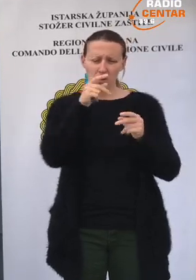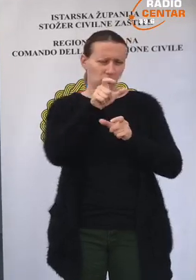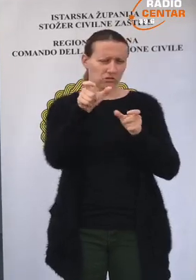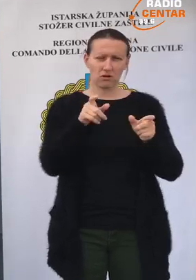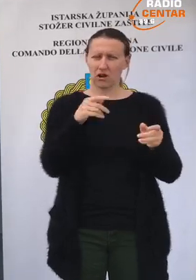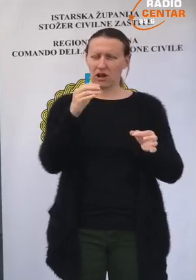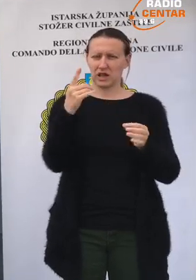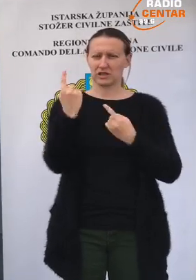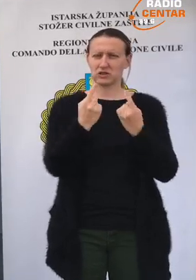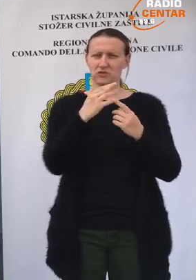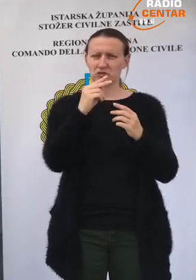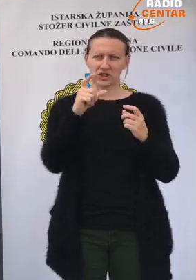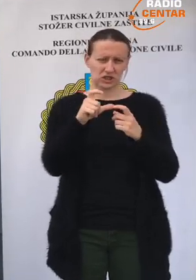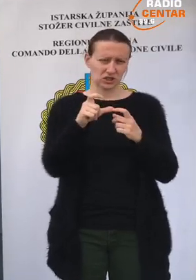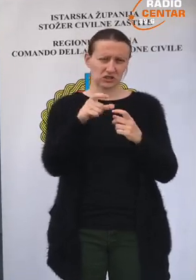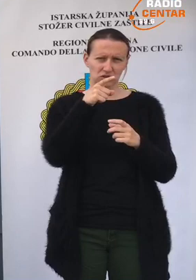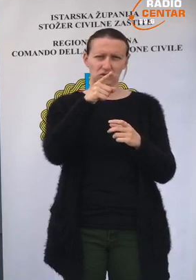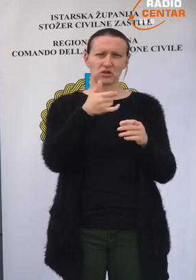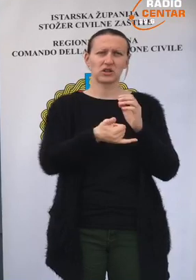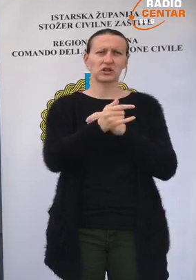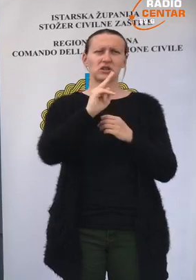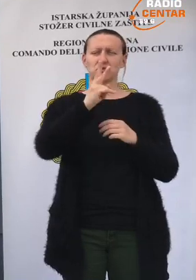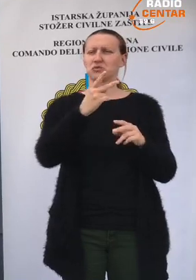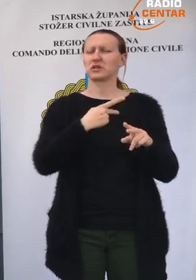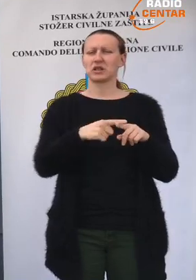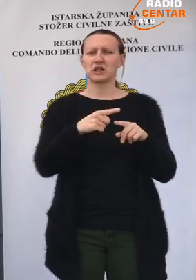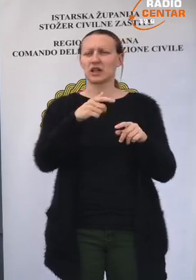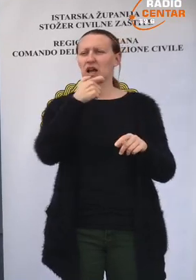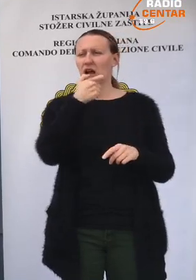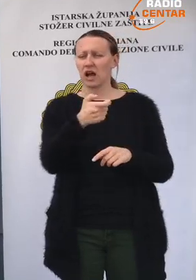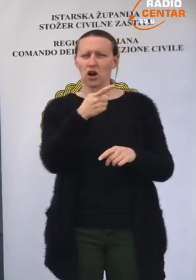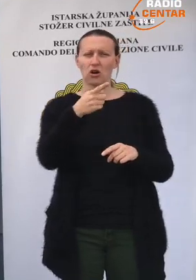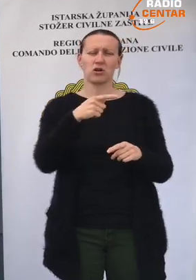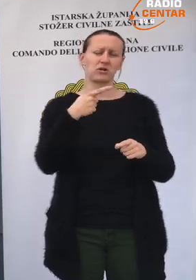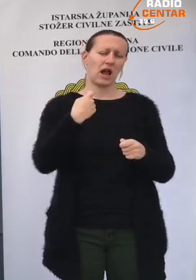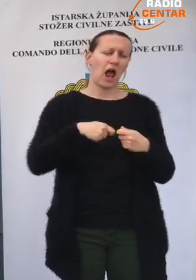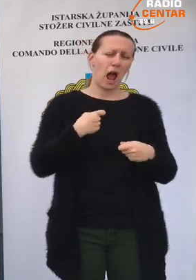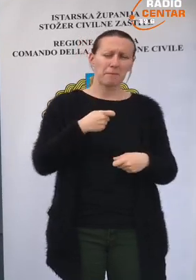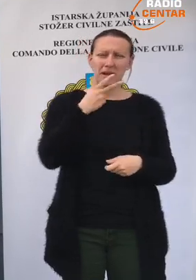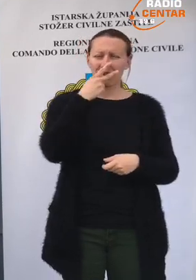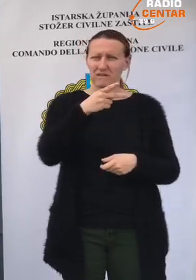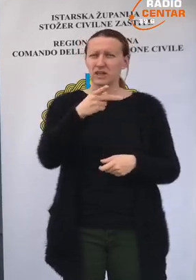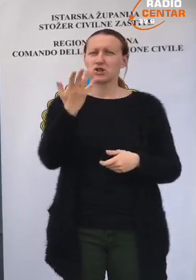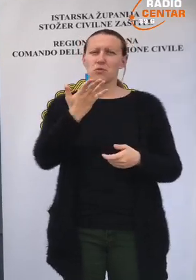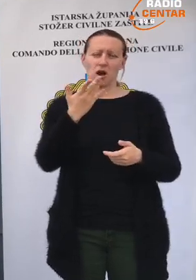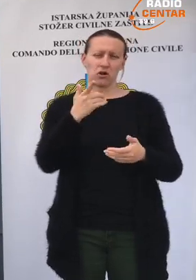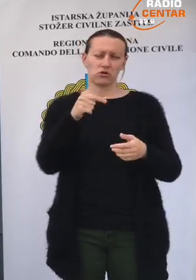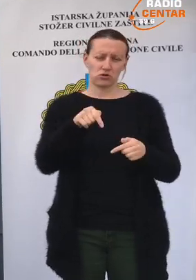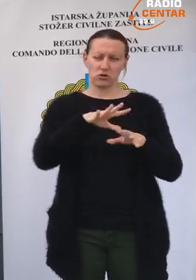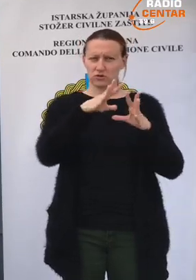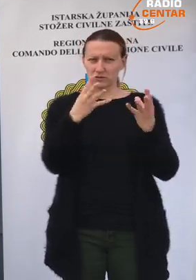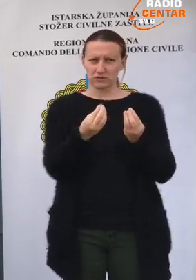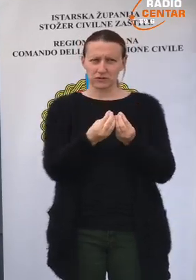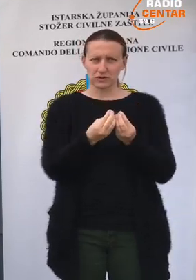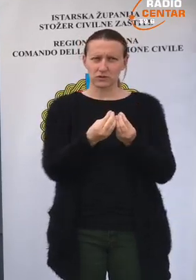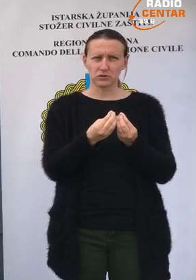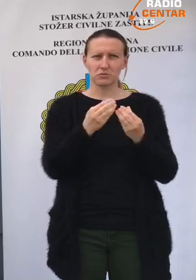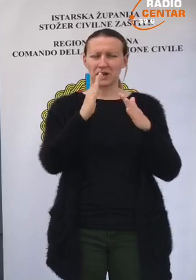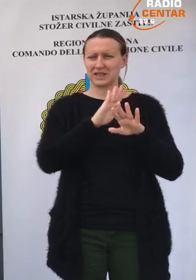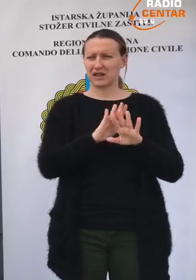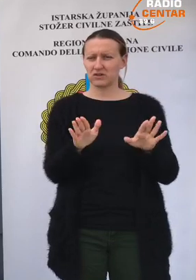kontrolu situaciju sa virusom. To se ide iz drugih razloga, ekonomskih kapitala. Vidit ćemo kako će to sve skupa